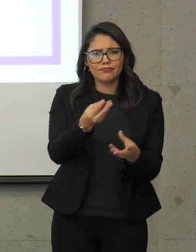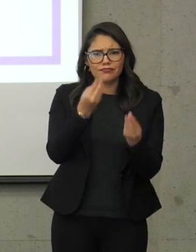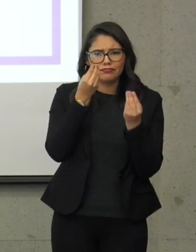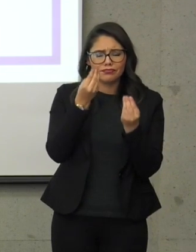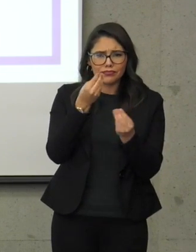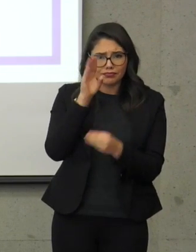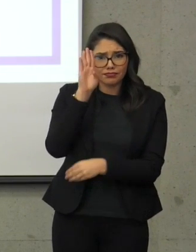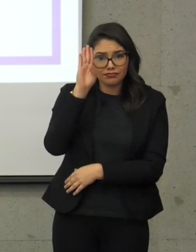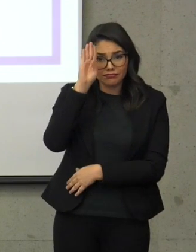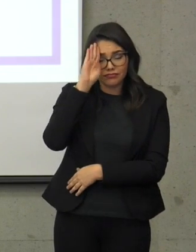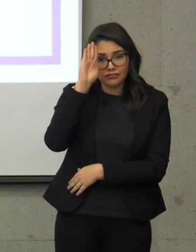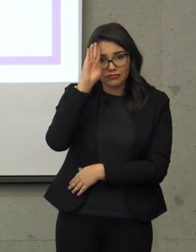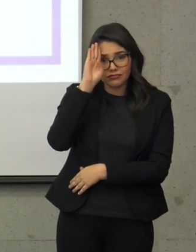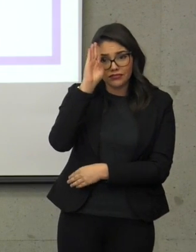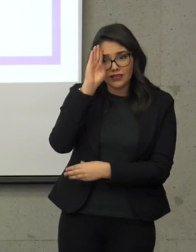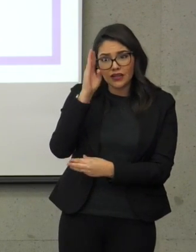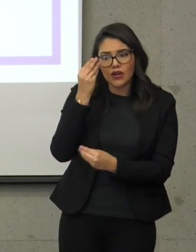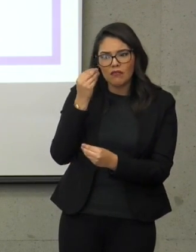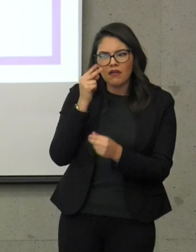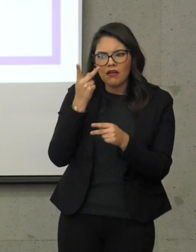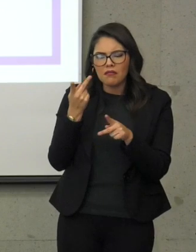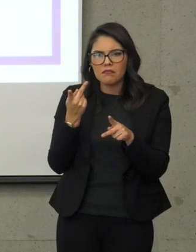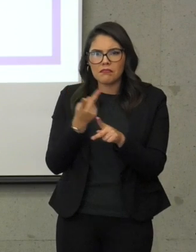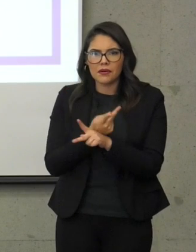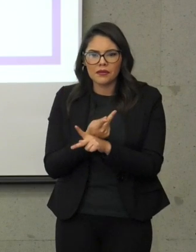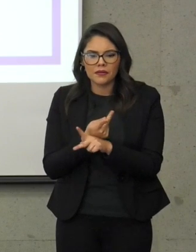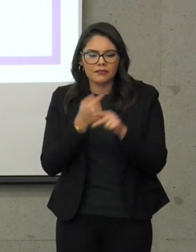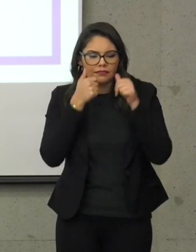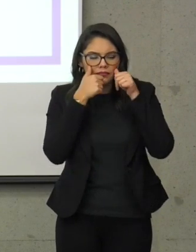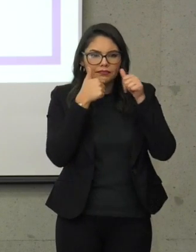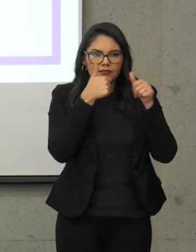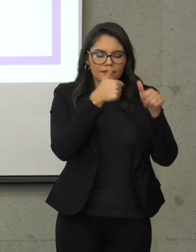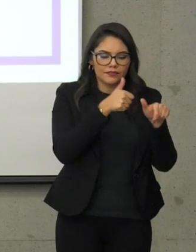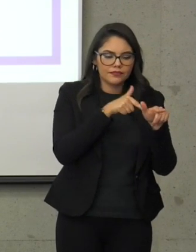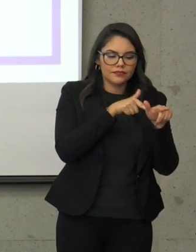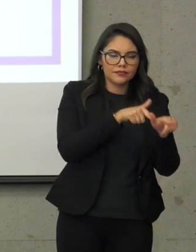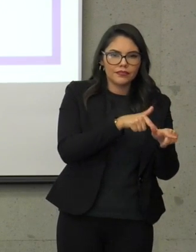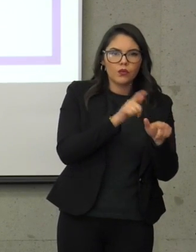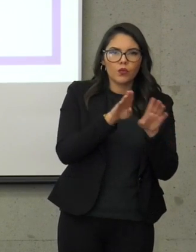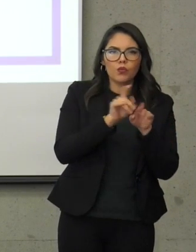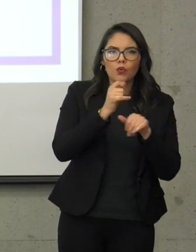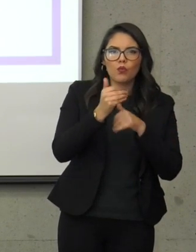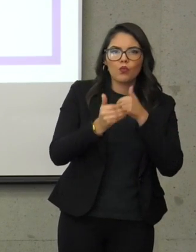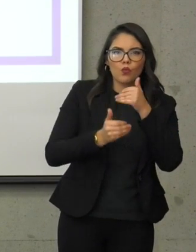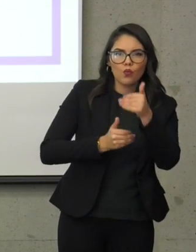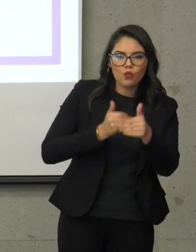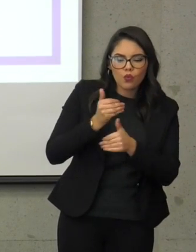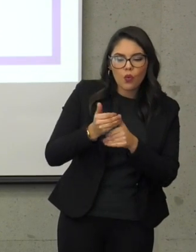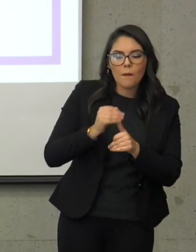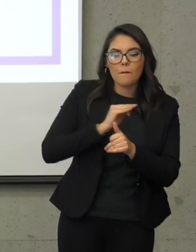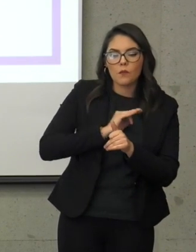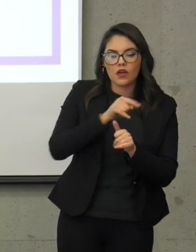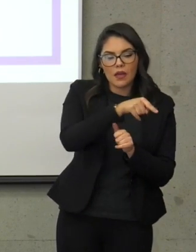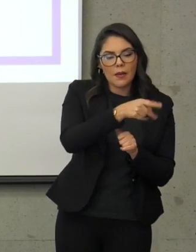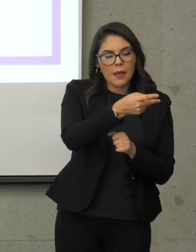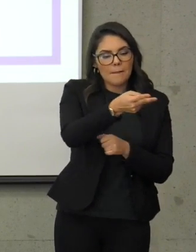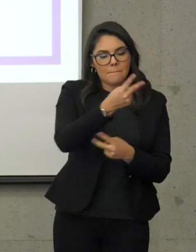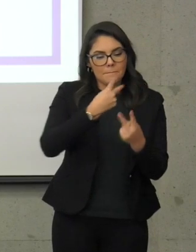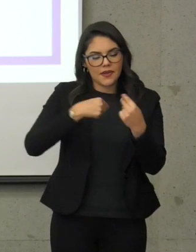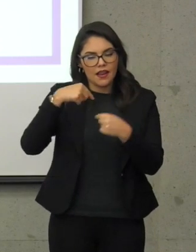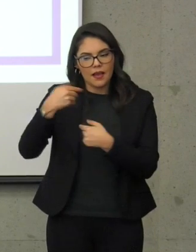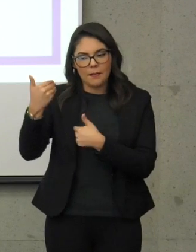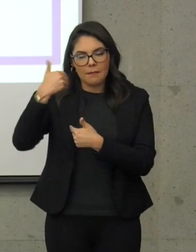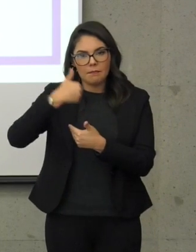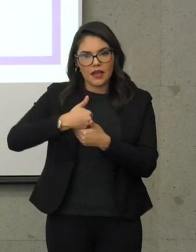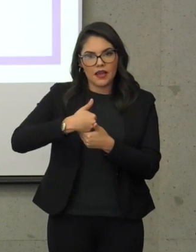en términos del seguimiento, digamos, al proceso para que puedan entrar al país. No estamos hablando ni